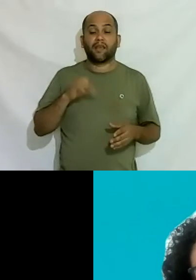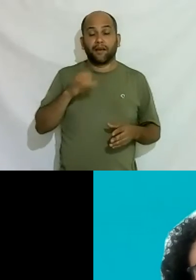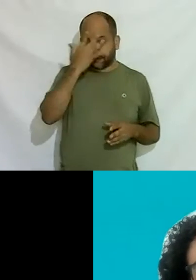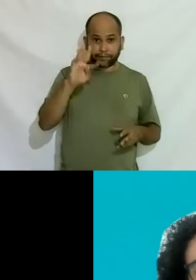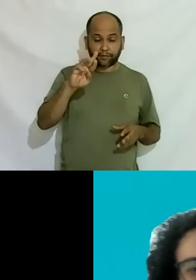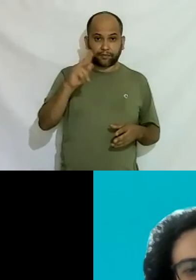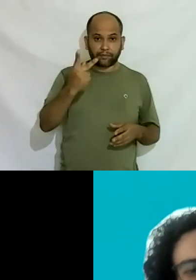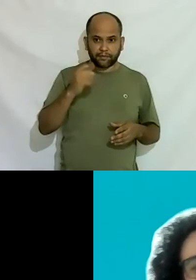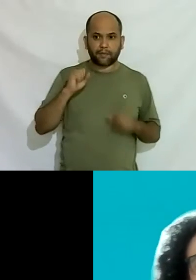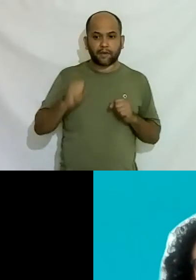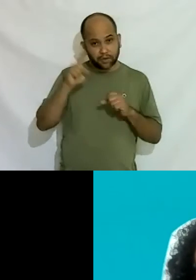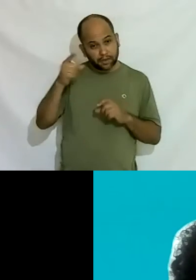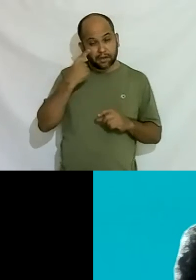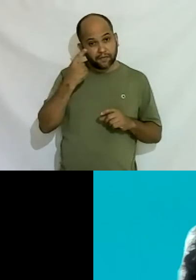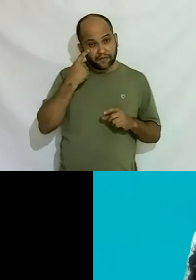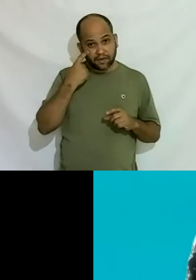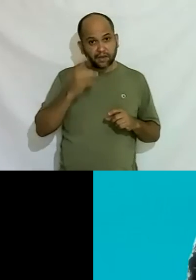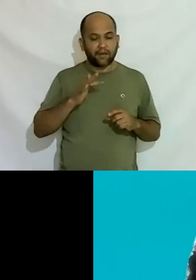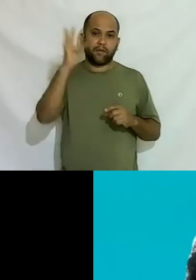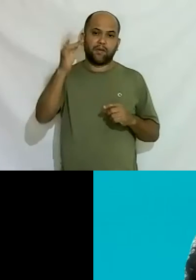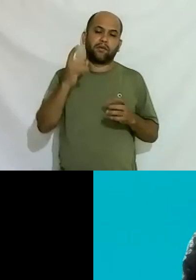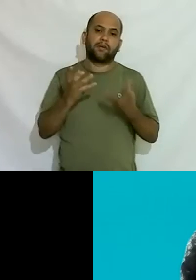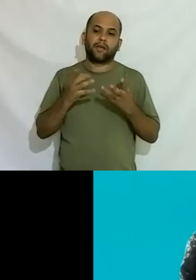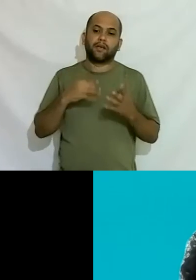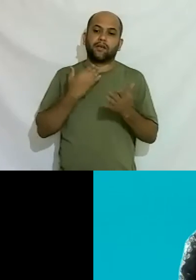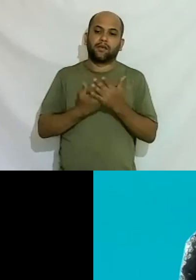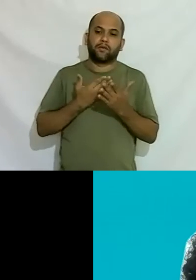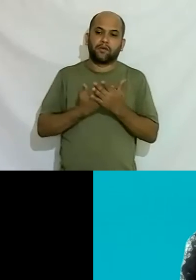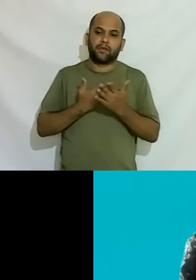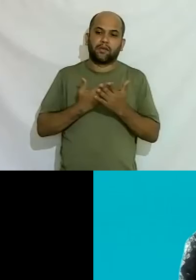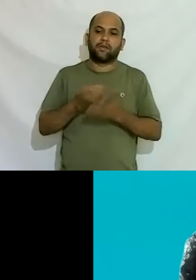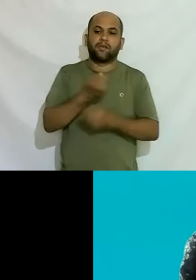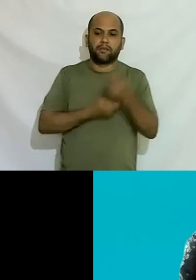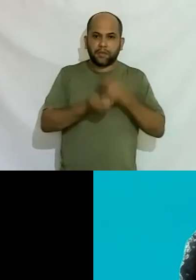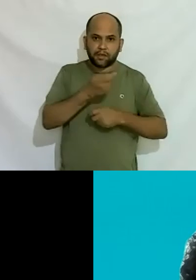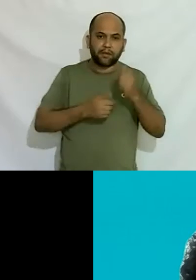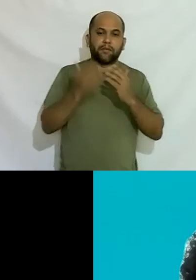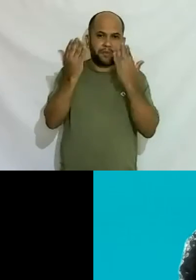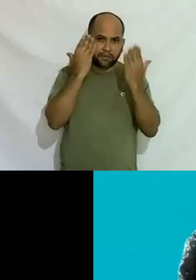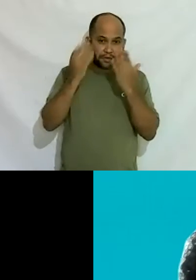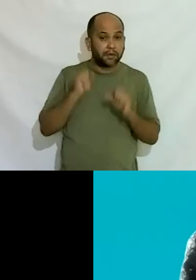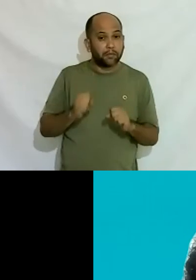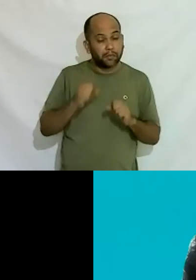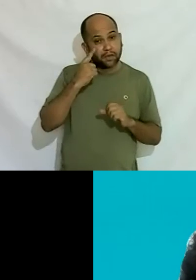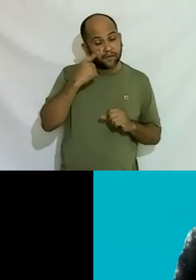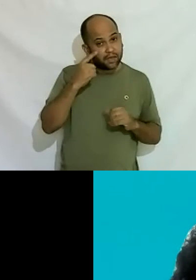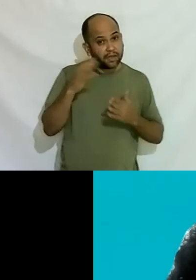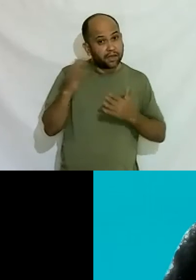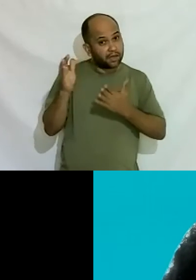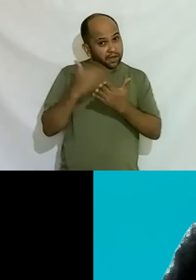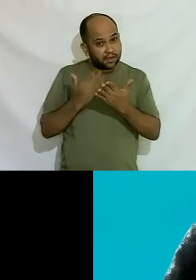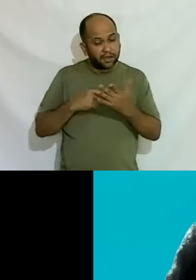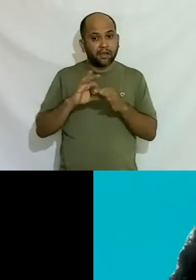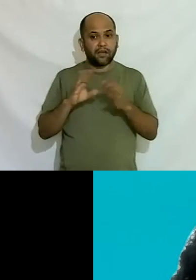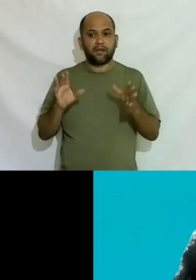lá olhar o que pretende ser estudante de educação de psicologia pode ir lá olhar a cartilha está lá disponível